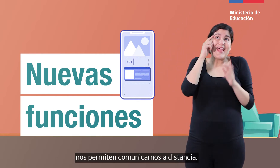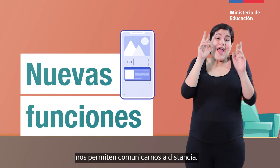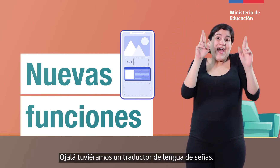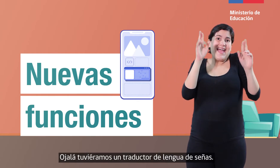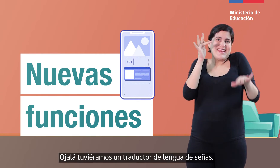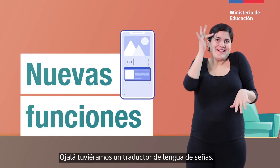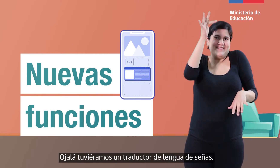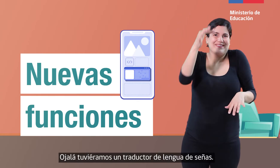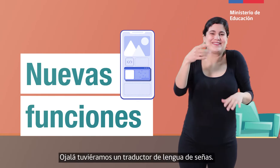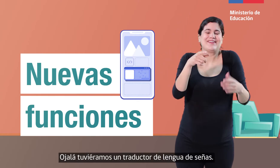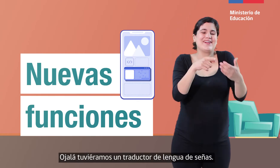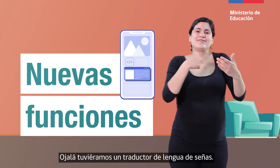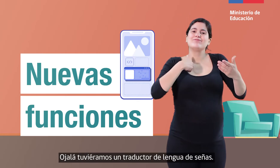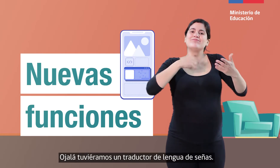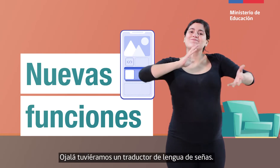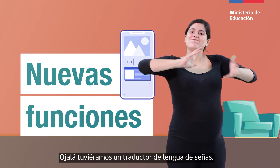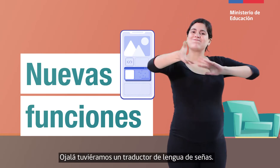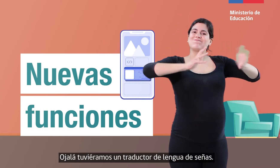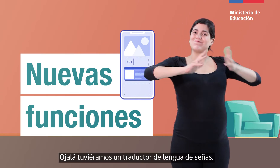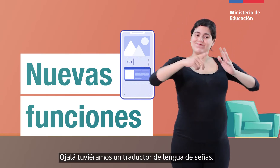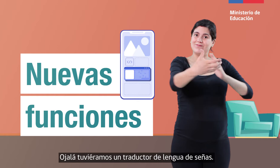Ojalá tuviéramos un traductor de lengua de señas.